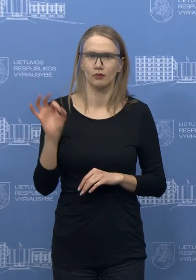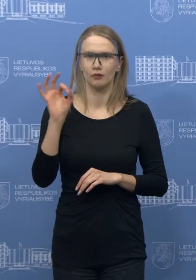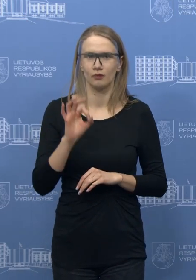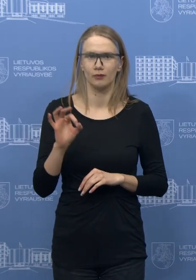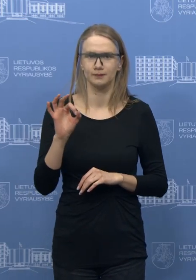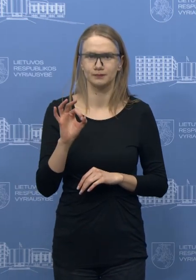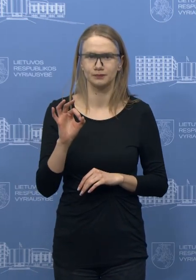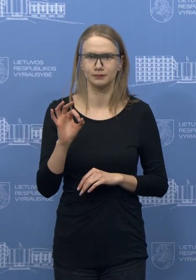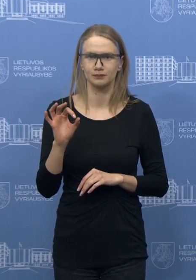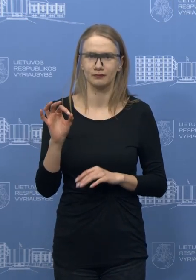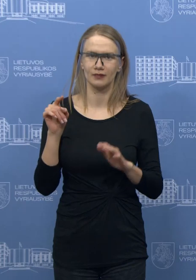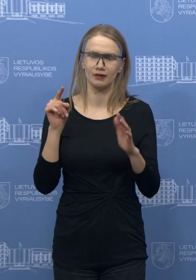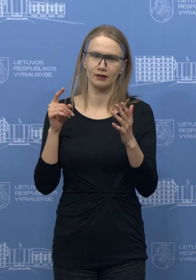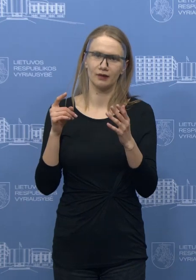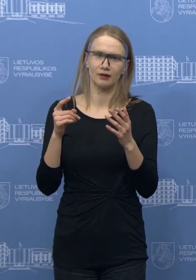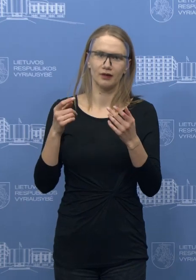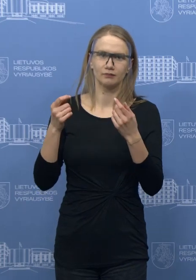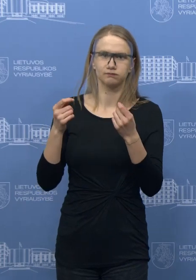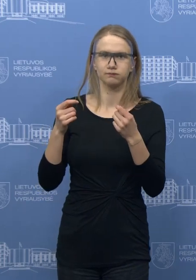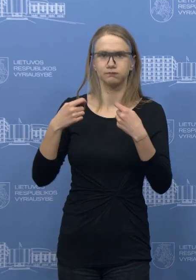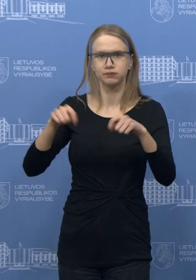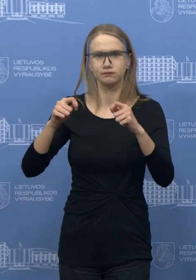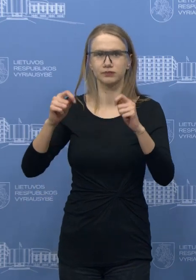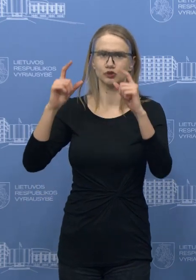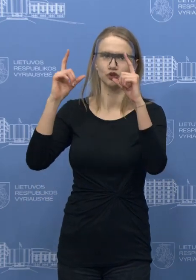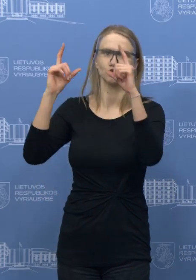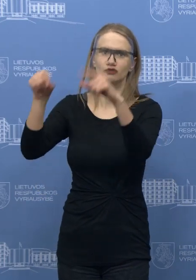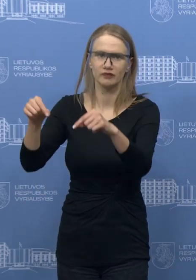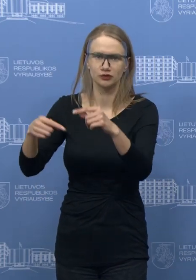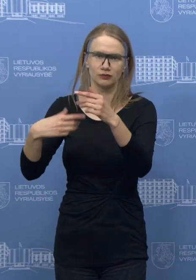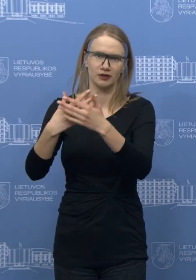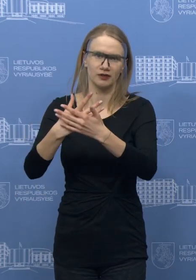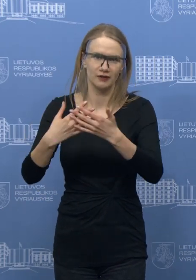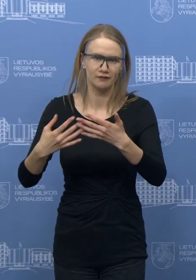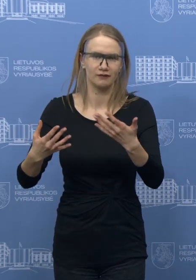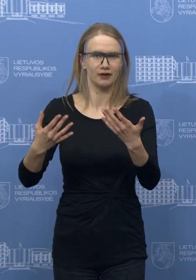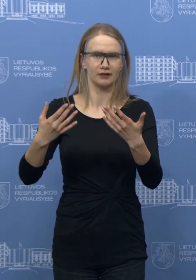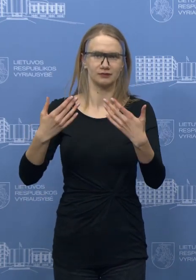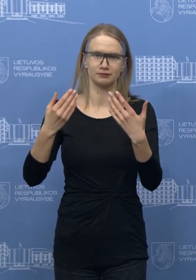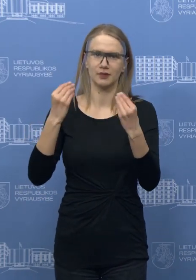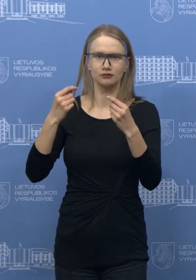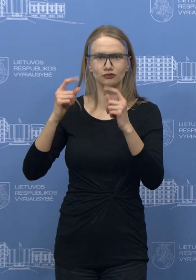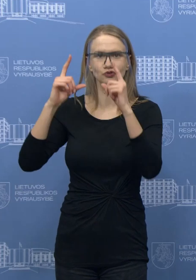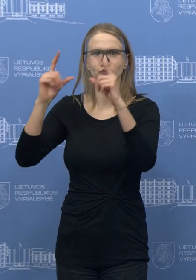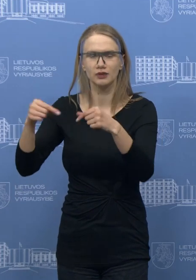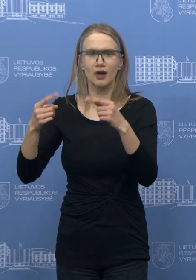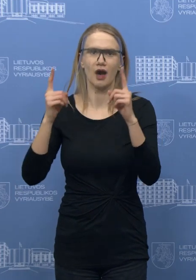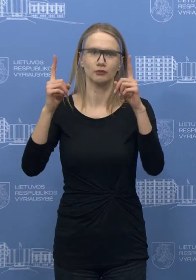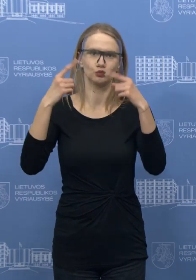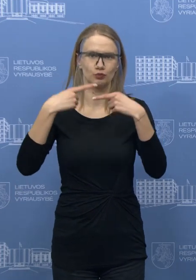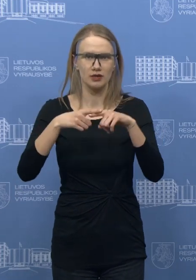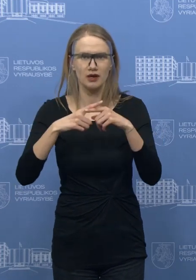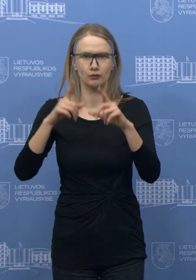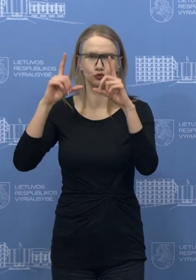eksporto draudimų, tai tiesiog, ar tie eksporto draudimai kai kurios apsaugos priemonėms galios tik trečiosiam šalims ir